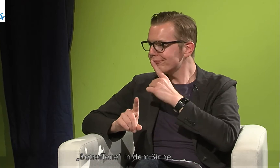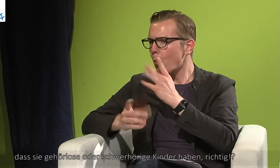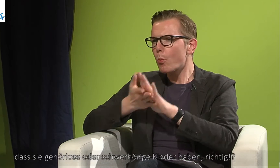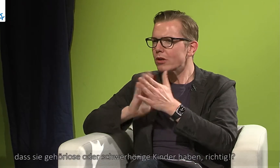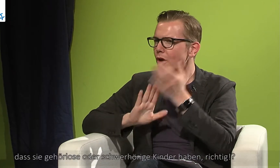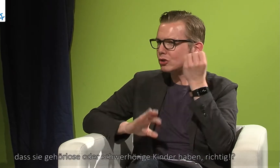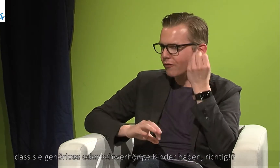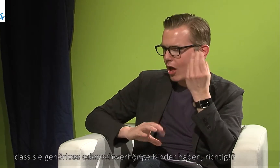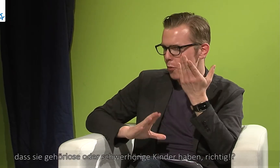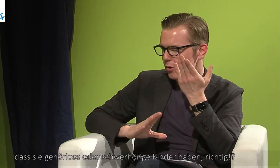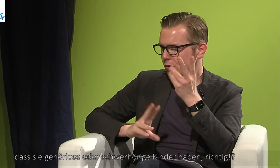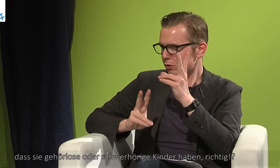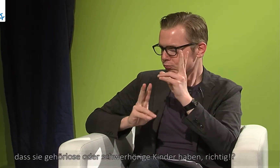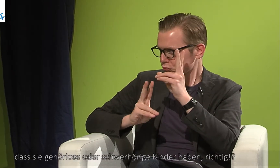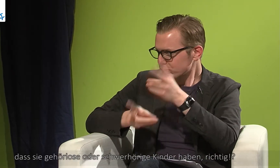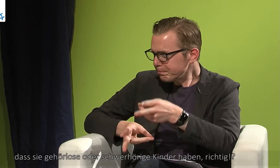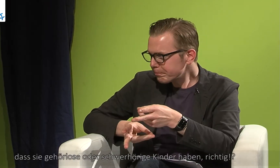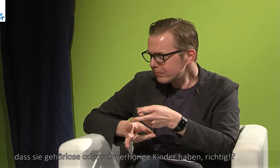gehörlose oder schwerhörige Kinder haben, richtig?